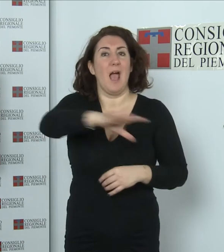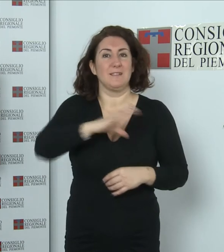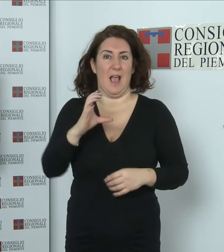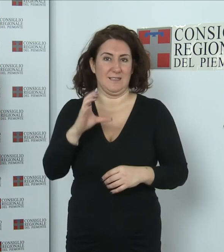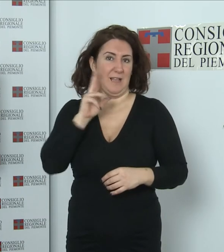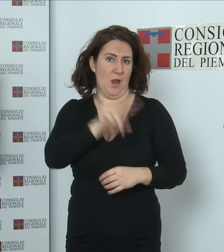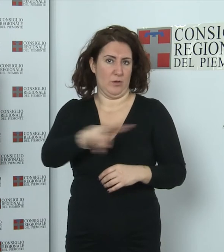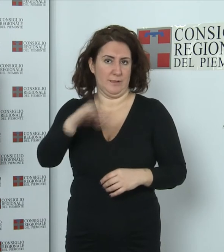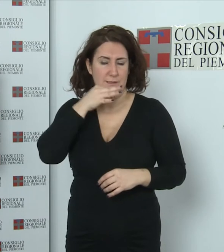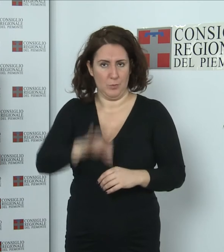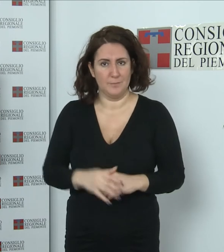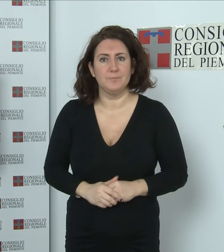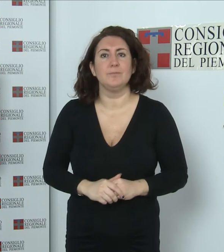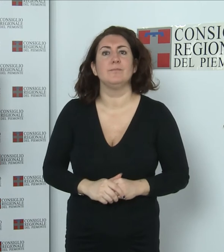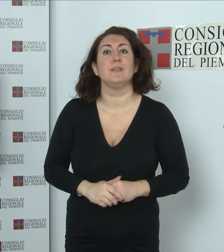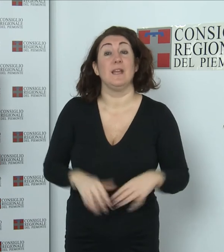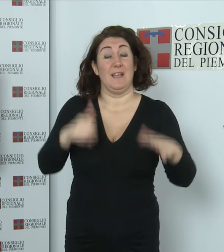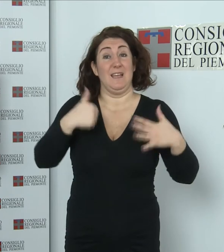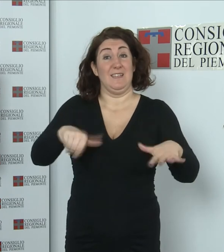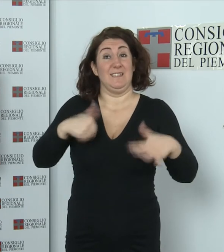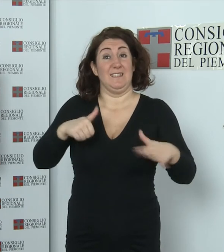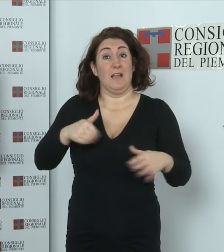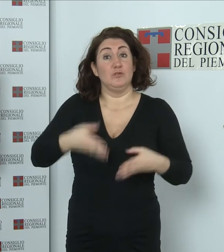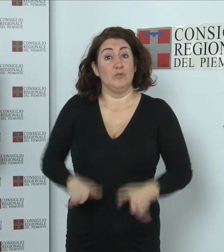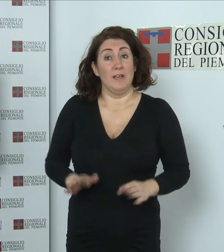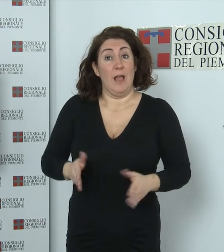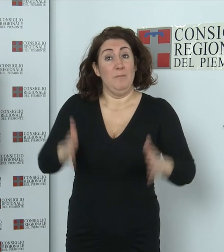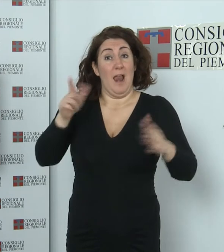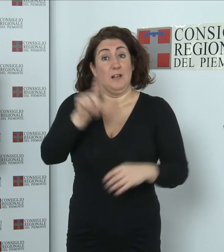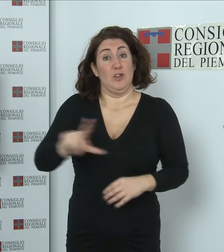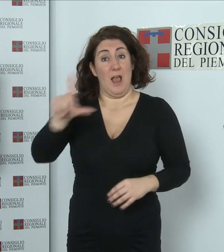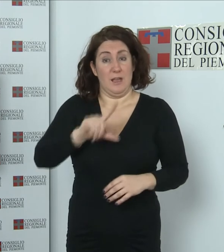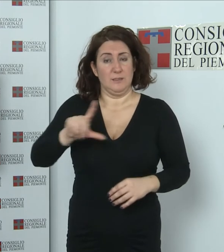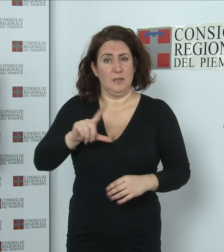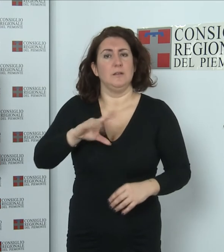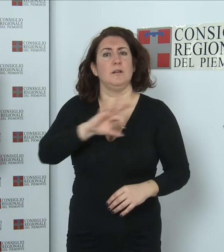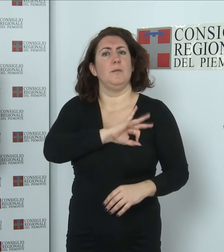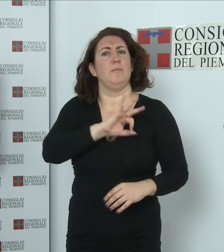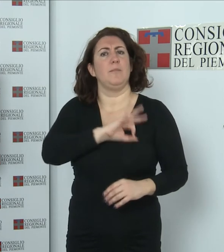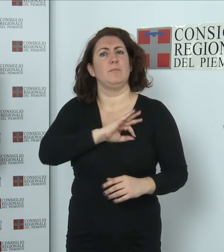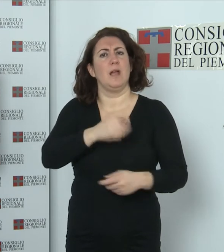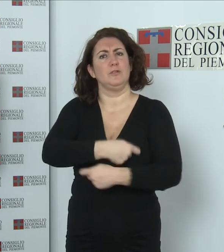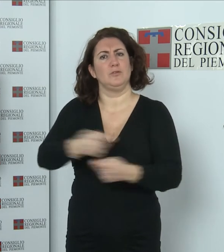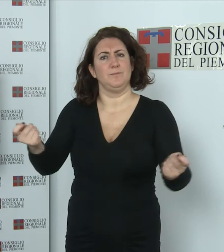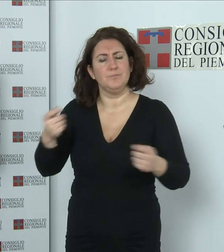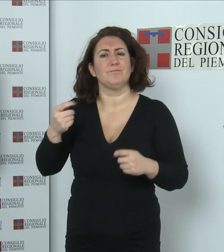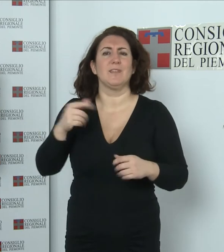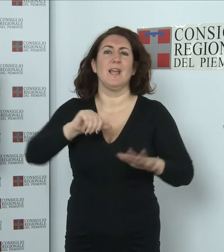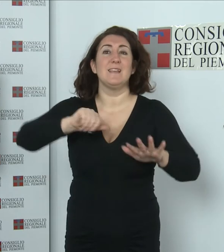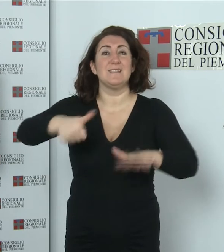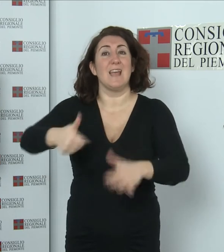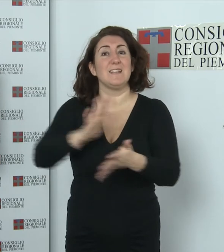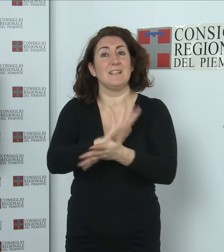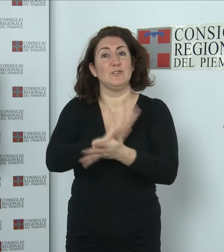Piemonte Mese Il 16 gennaio a Palazzo Lascaris si è svolta la cerimonia di premiazione della sesta edizione di Piemonte Mese, i